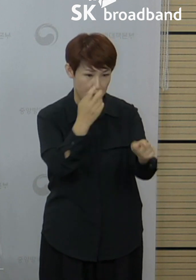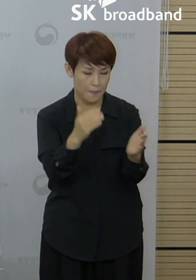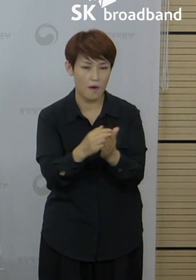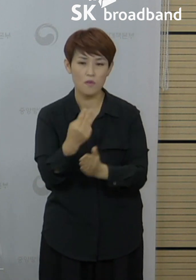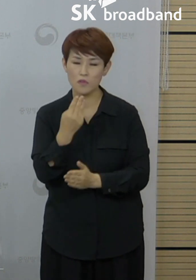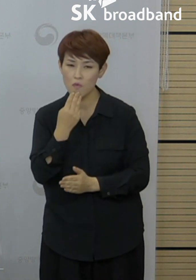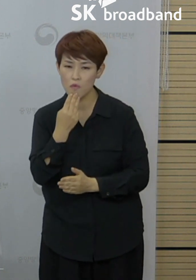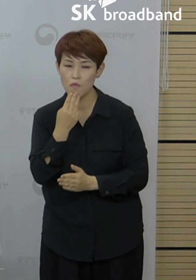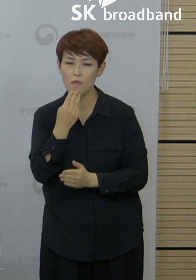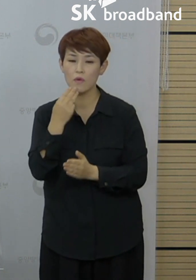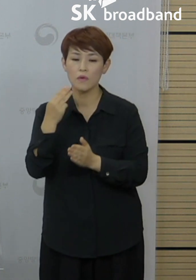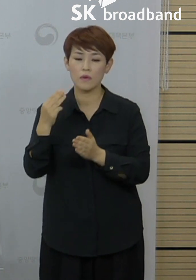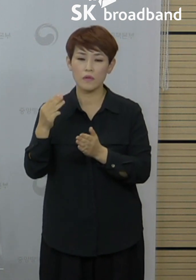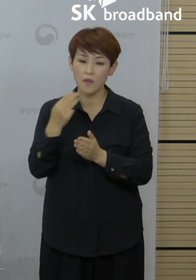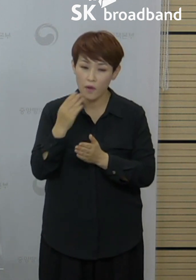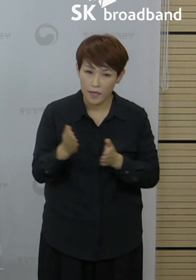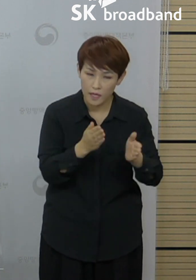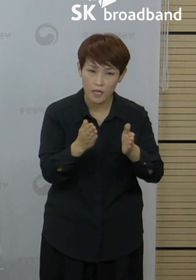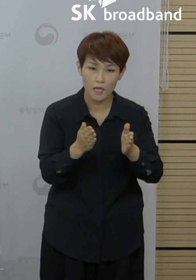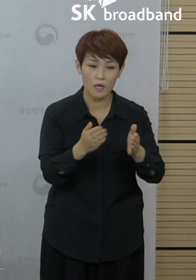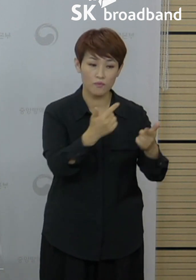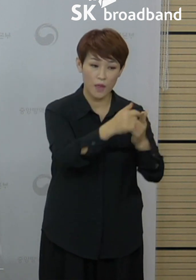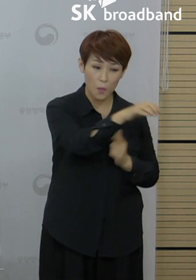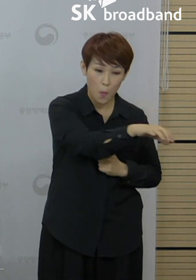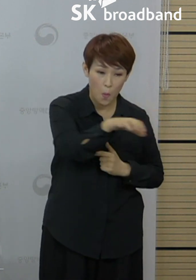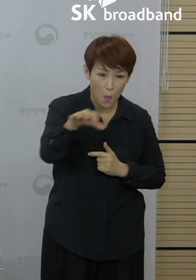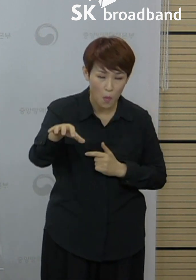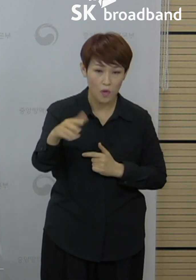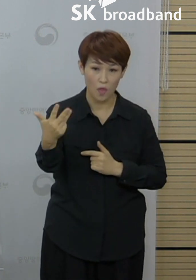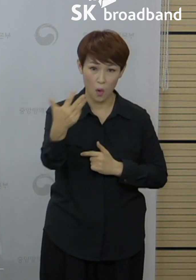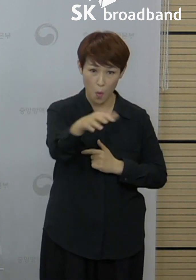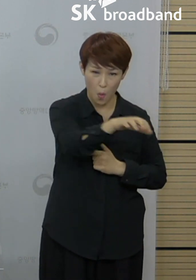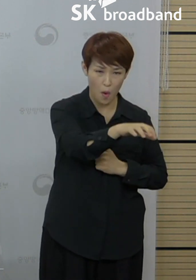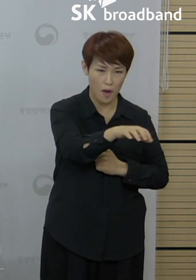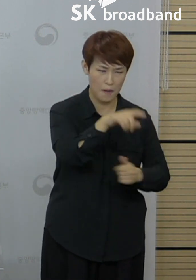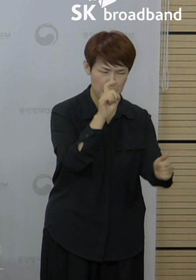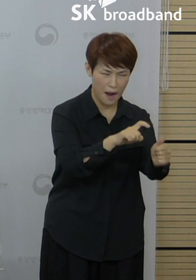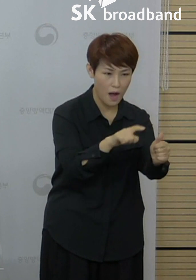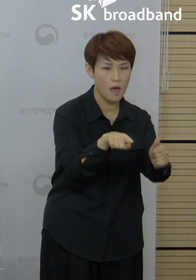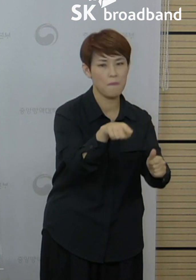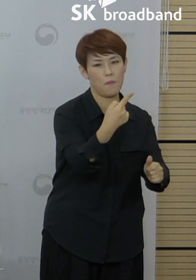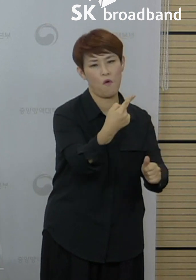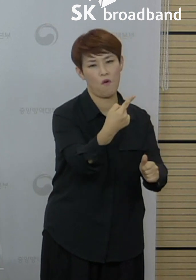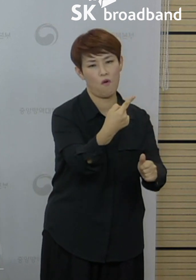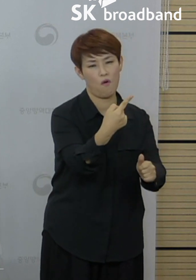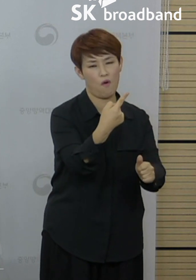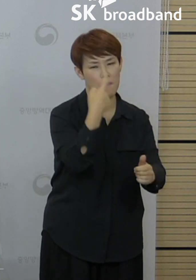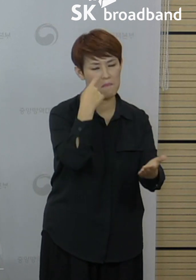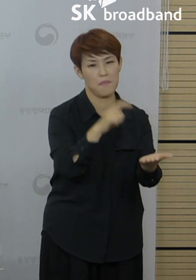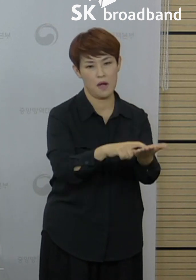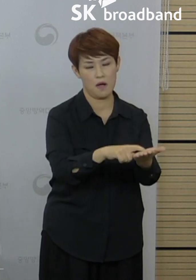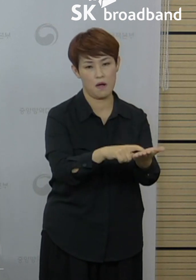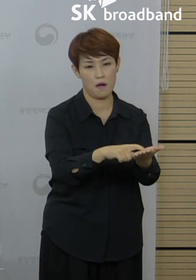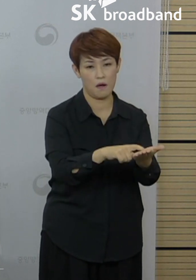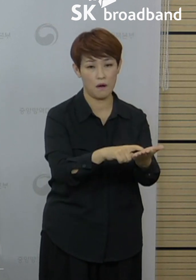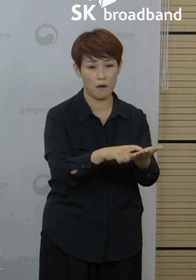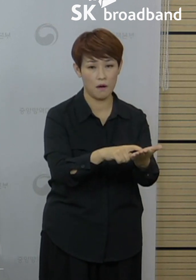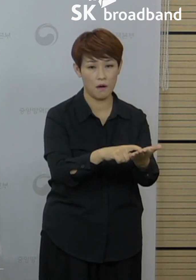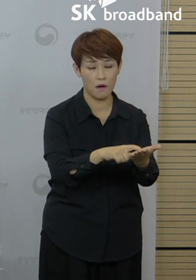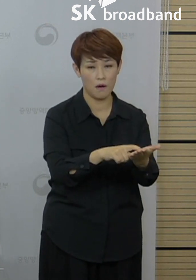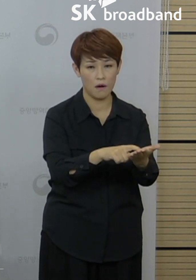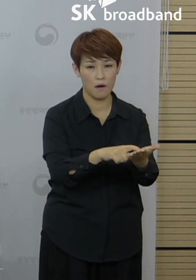8개의 감염 취약시설에서 확진자 총 100명이 확인되었습니다. 그리고 추가적으로